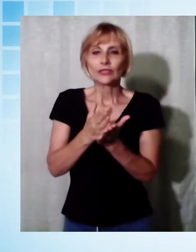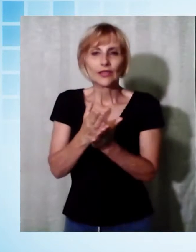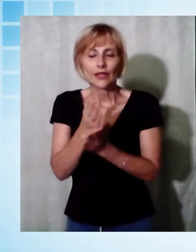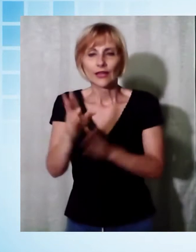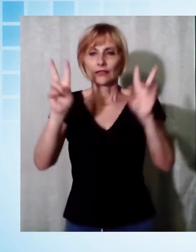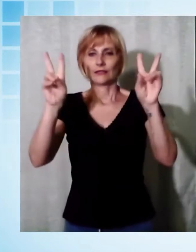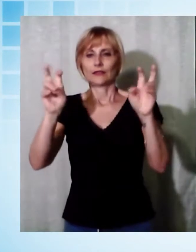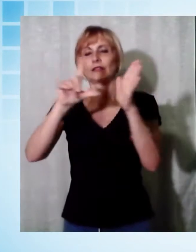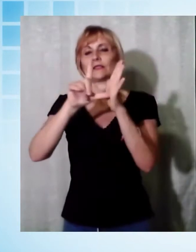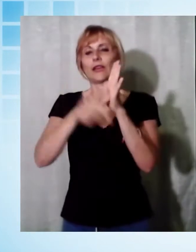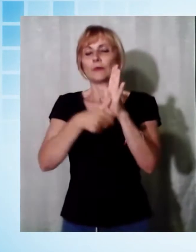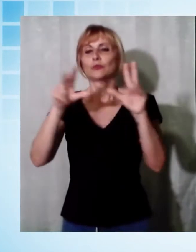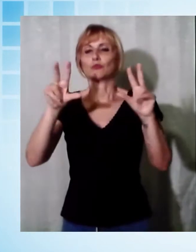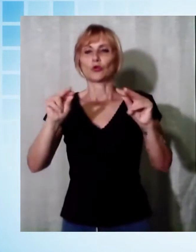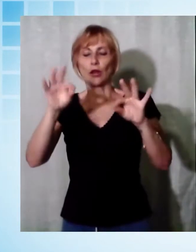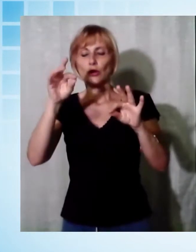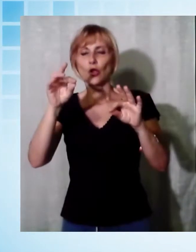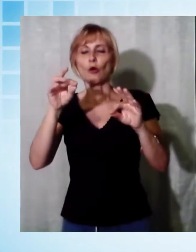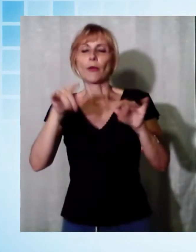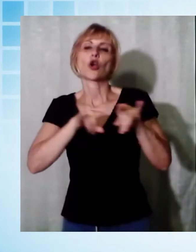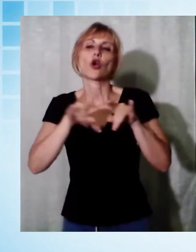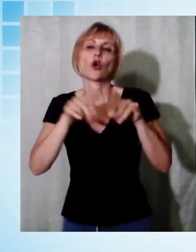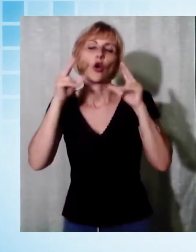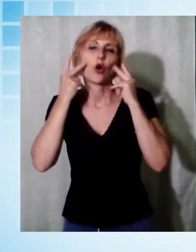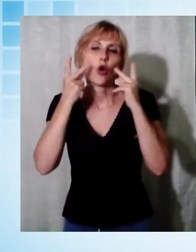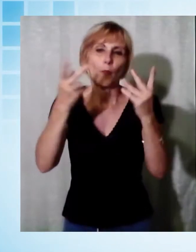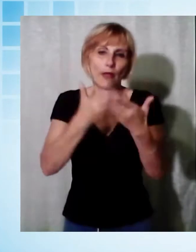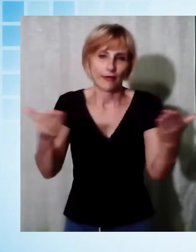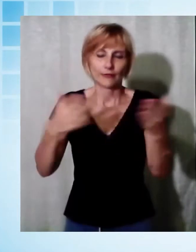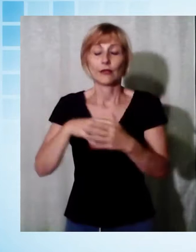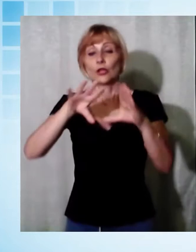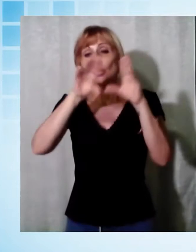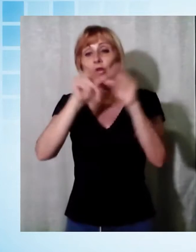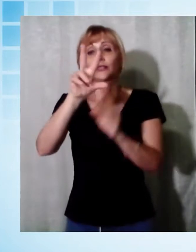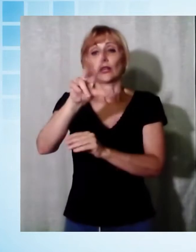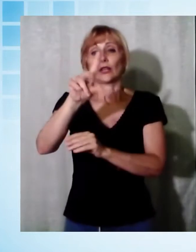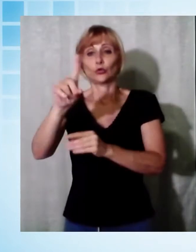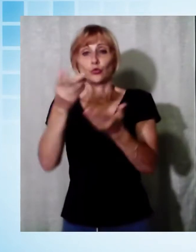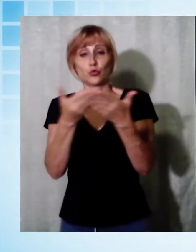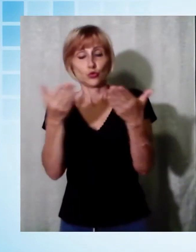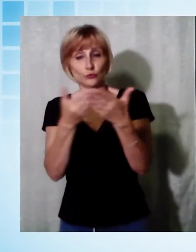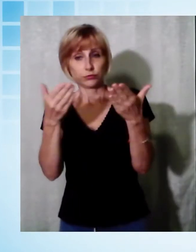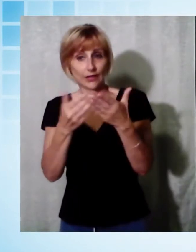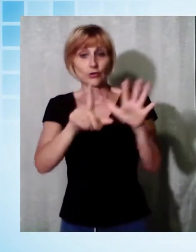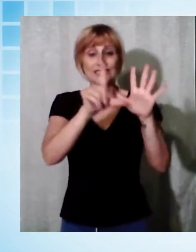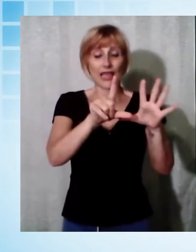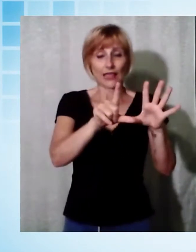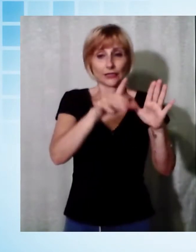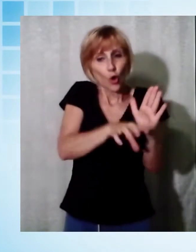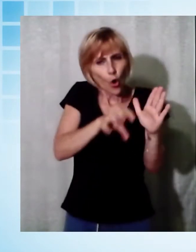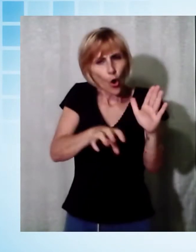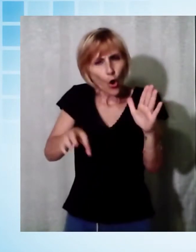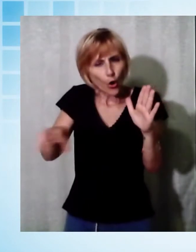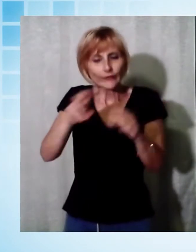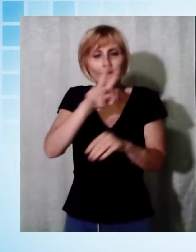commedia rivista. Un calendario di 31 spettacoli che si terranno in sette corti del territorio comunale dal 23 luglio al 2 agosto.